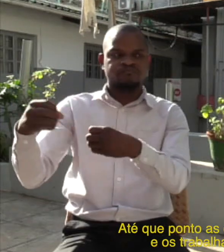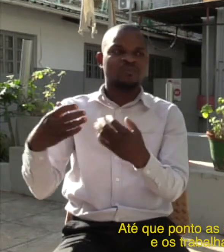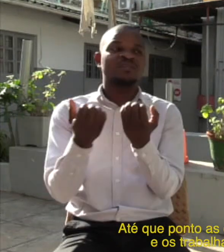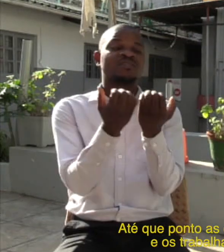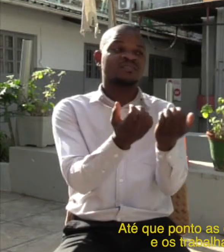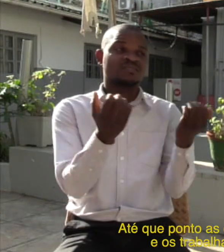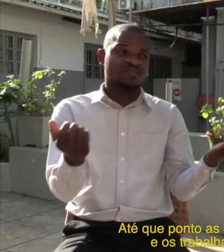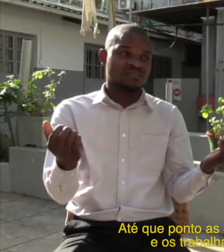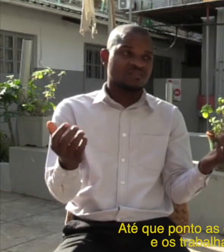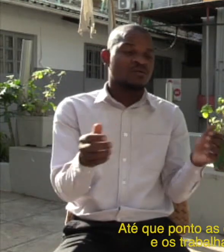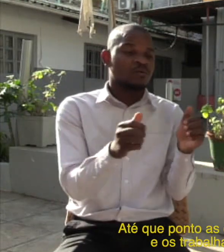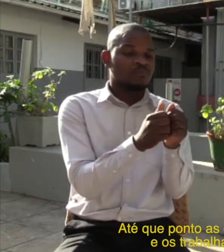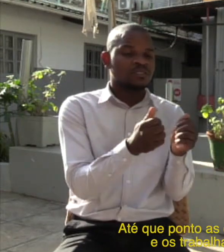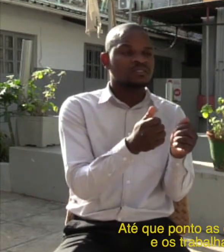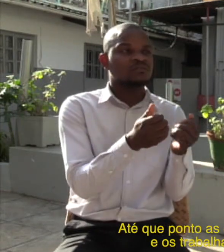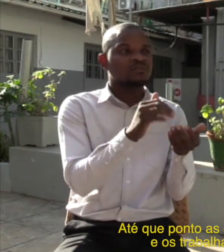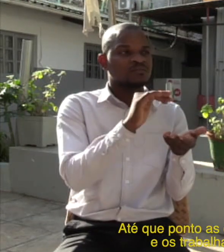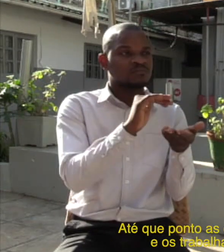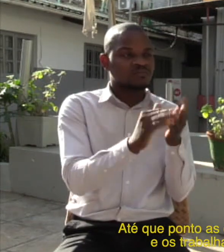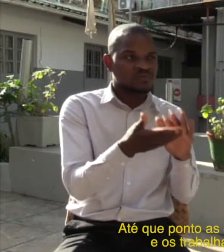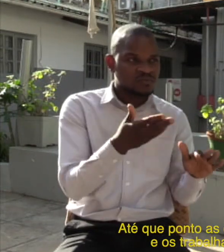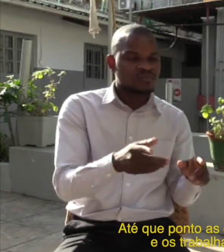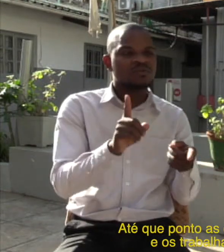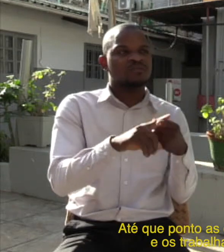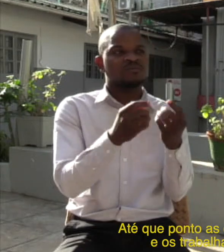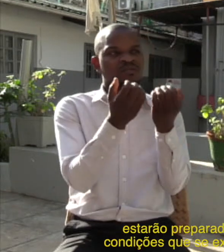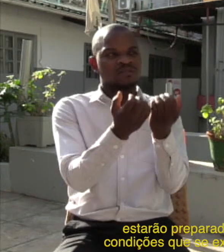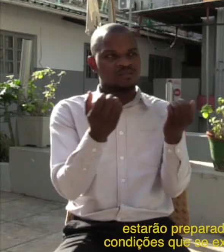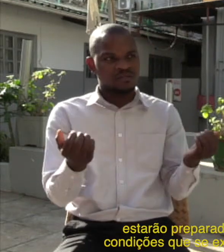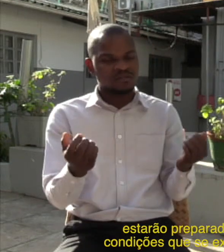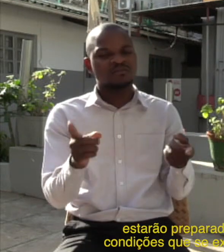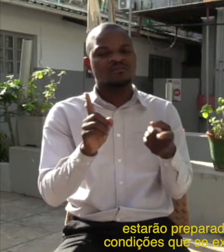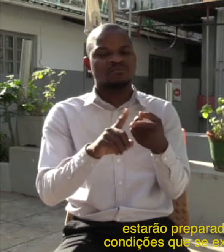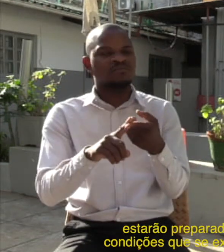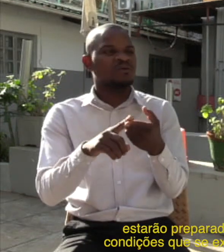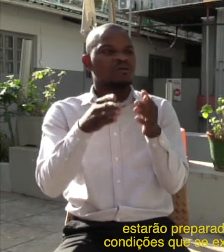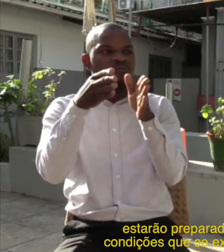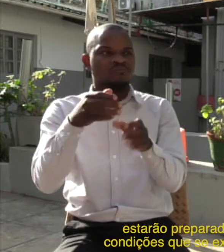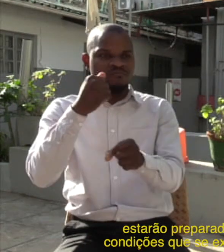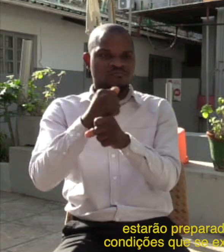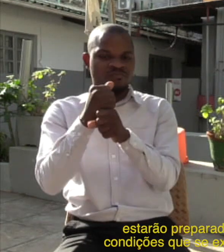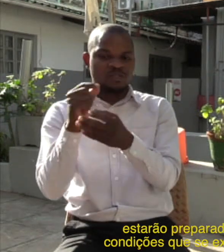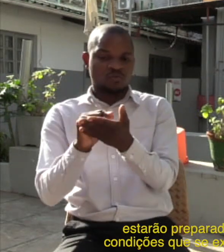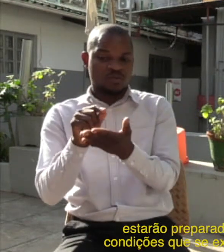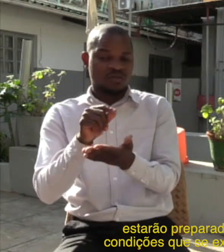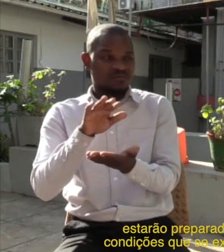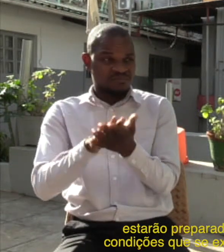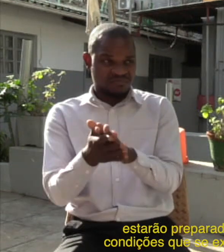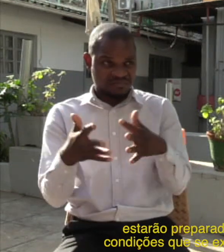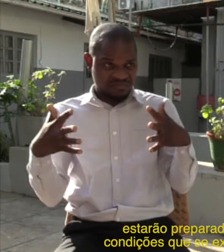crianças, os professores e os trabalhadores das escolas estarão preparados para levar a cabo as condições